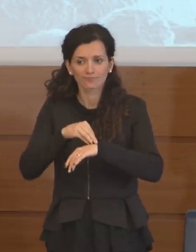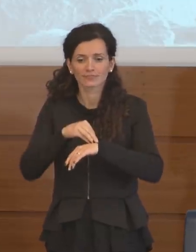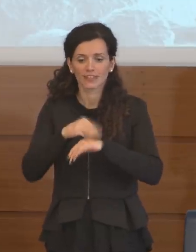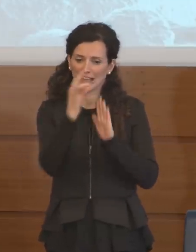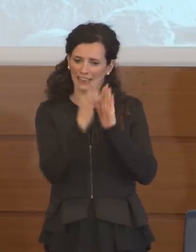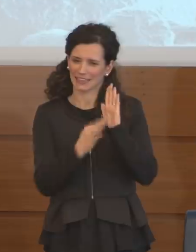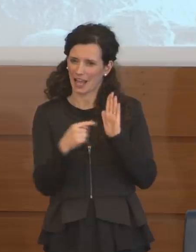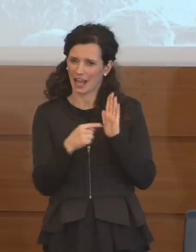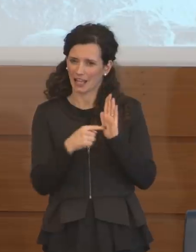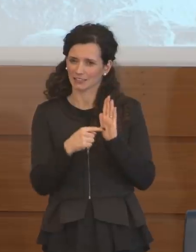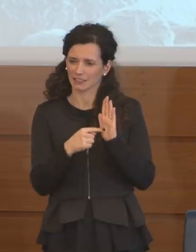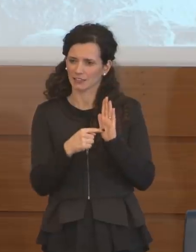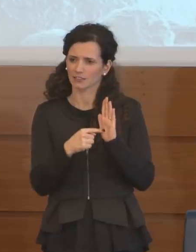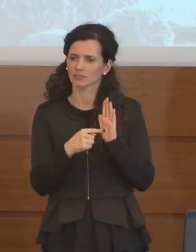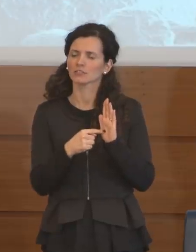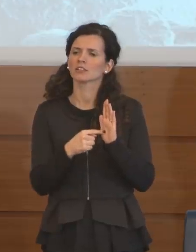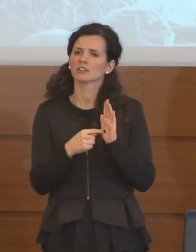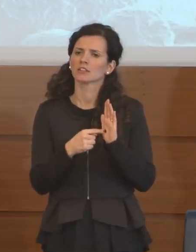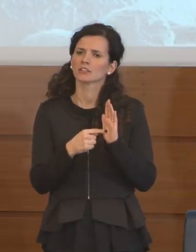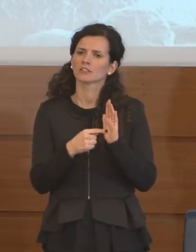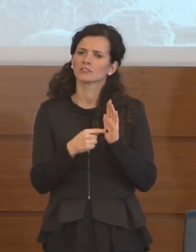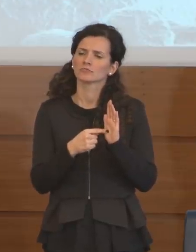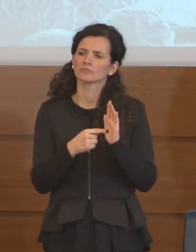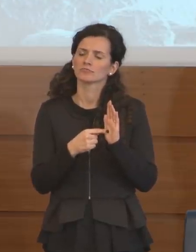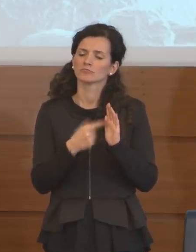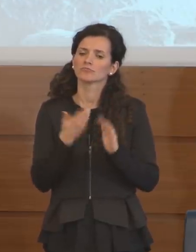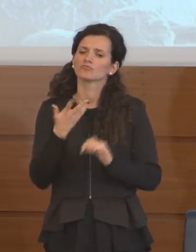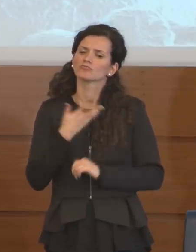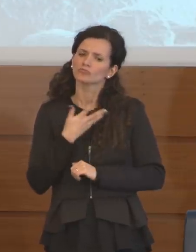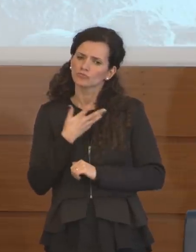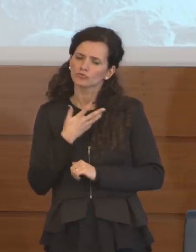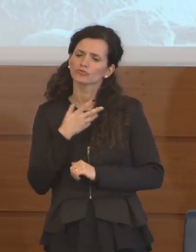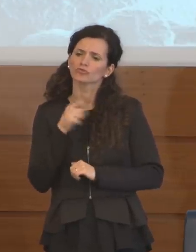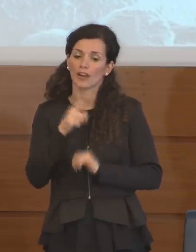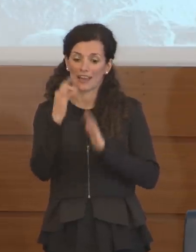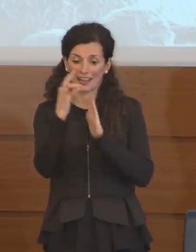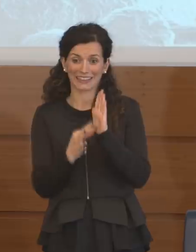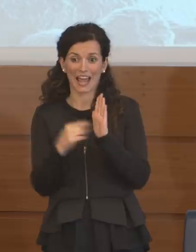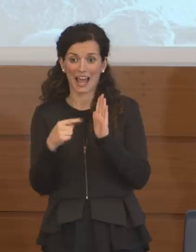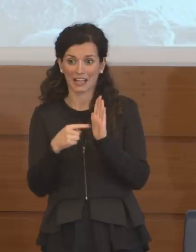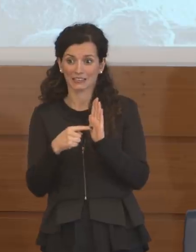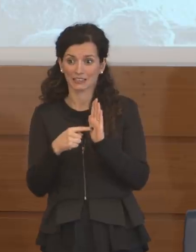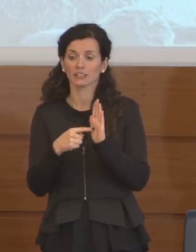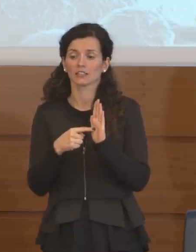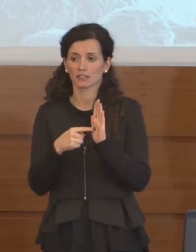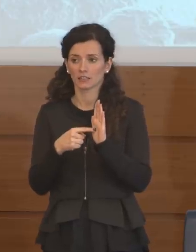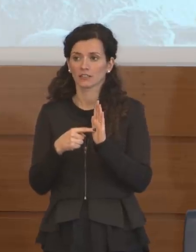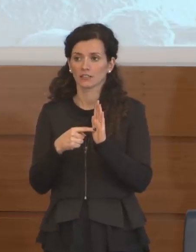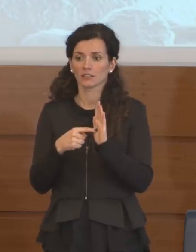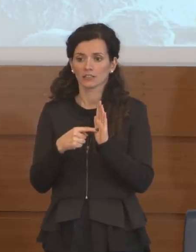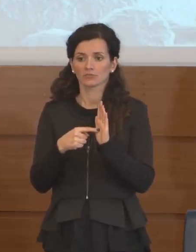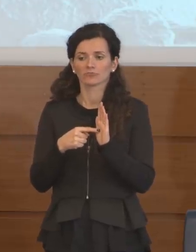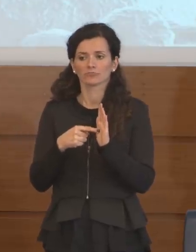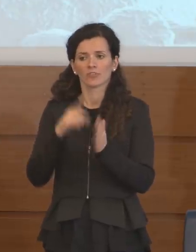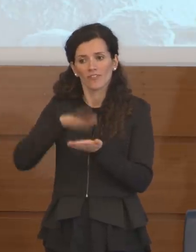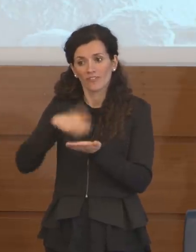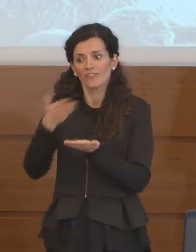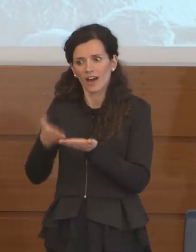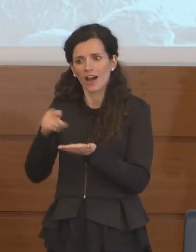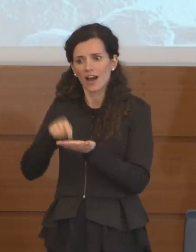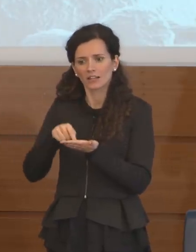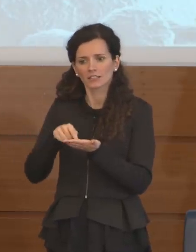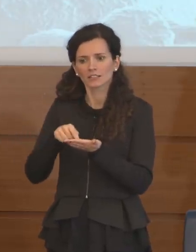questi dati c'è anche una validazione dei dati da parte dell